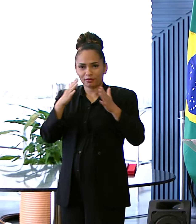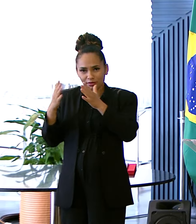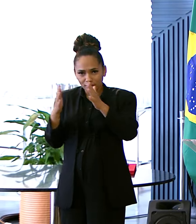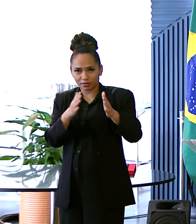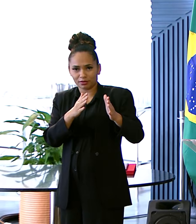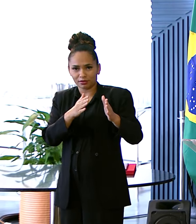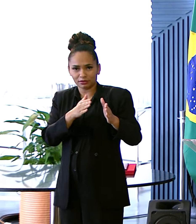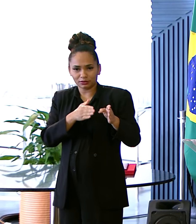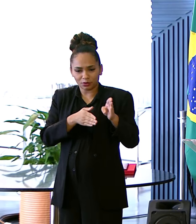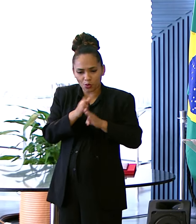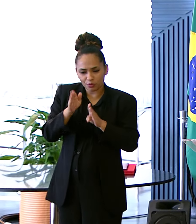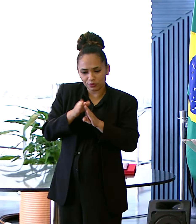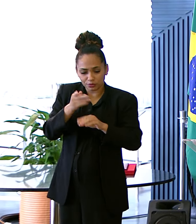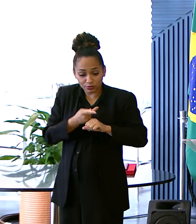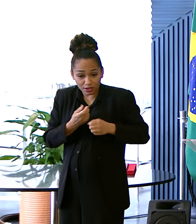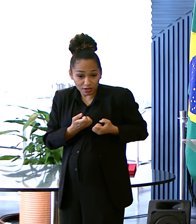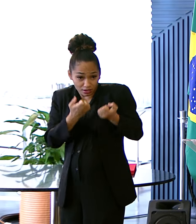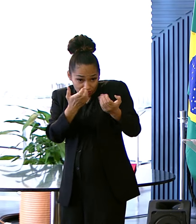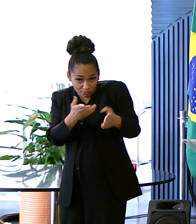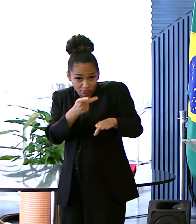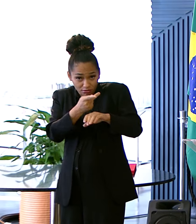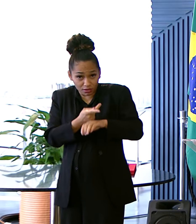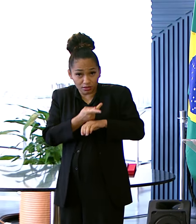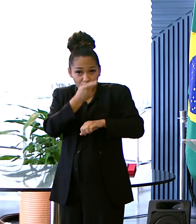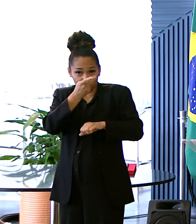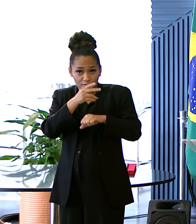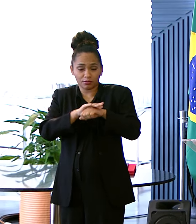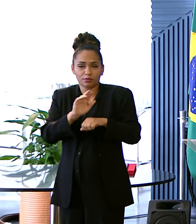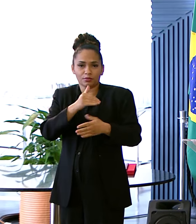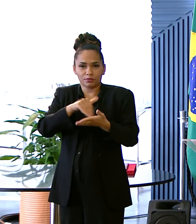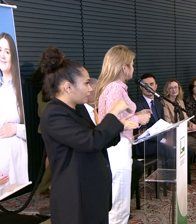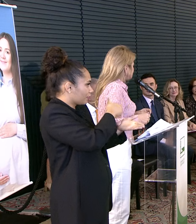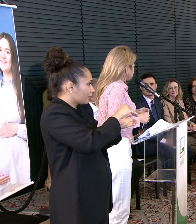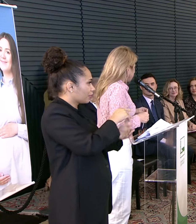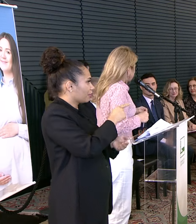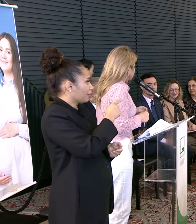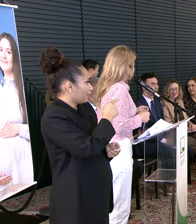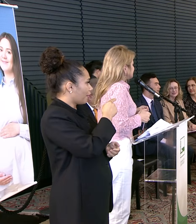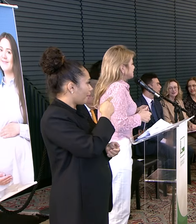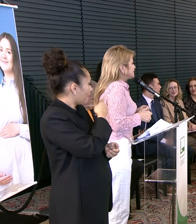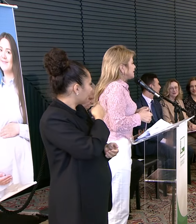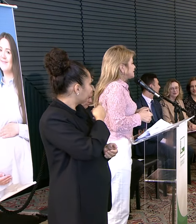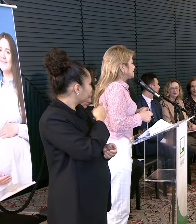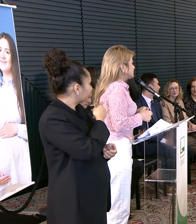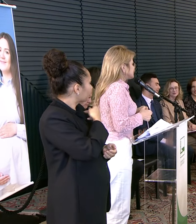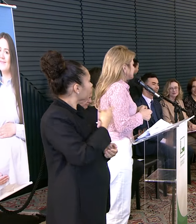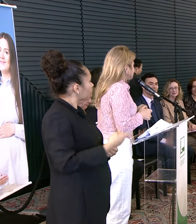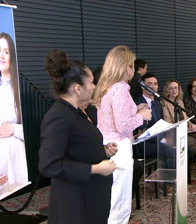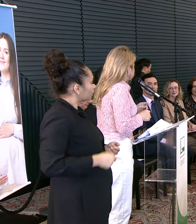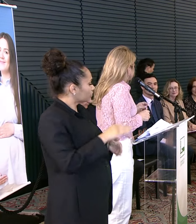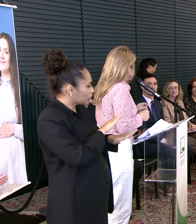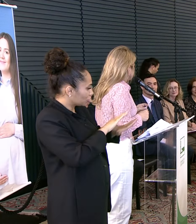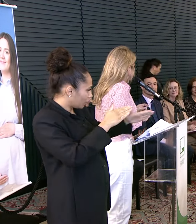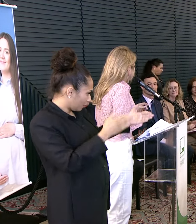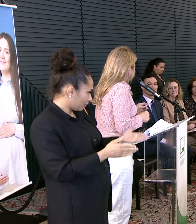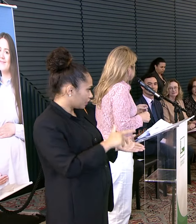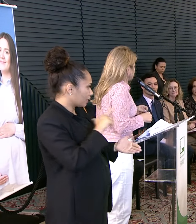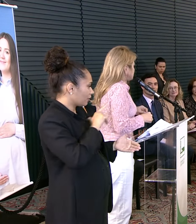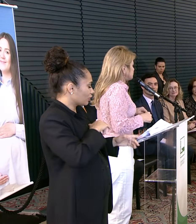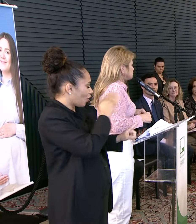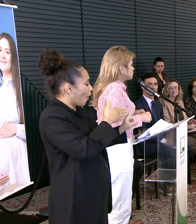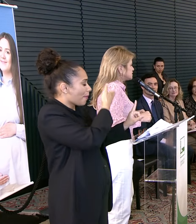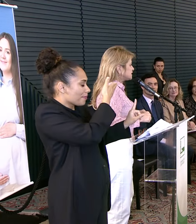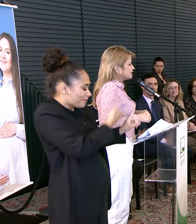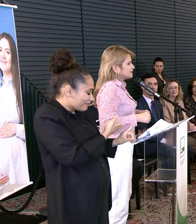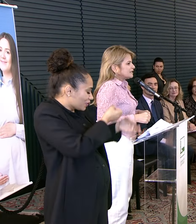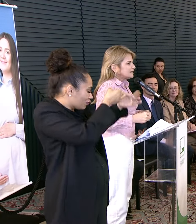Da entrega desse prêmio Pela nossa secretária Representante da mesa Deputada Maria do Rosário Que com certeza Faz homenagem